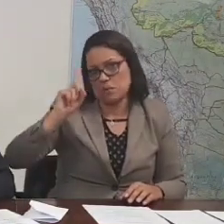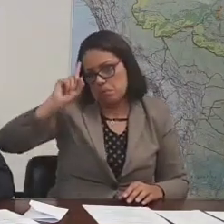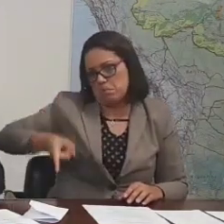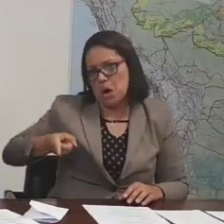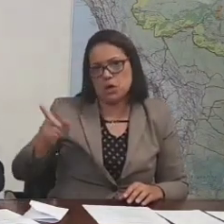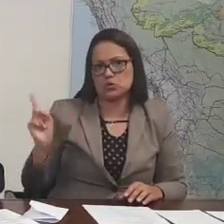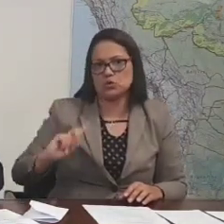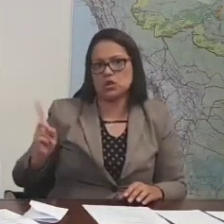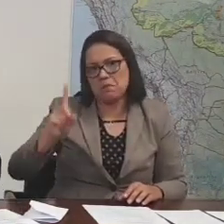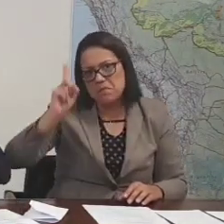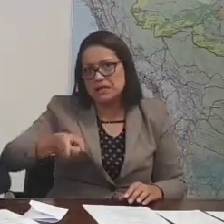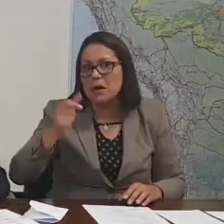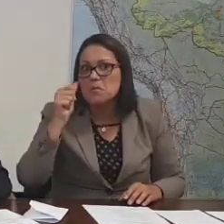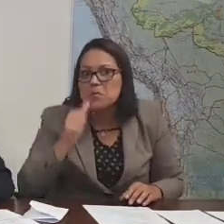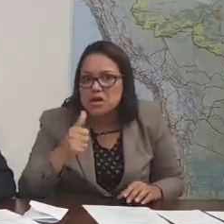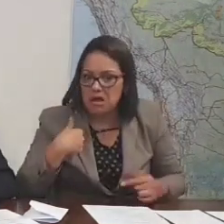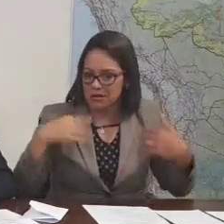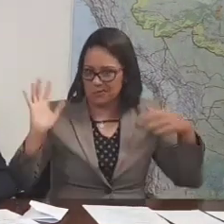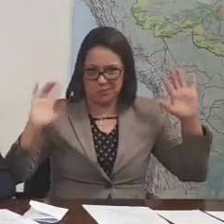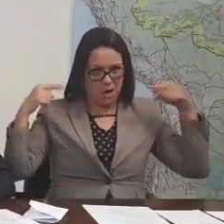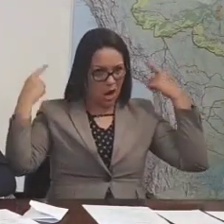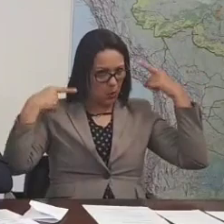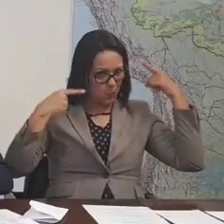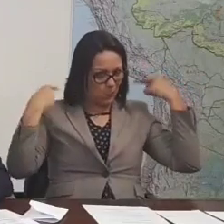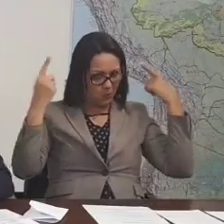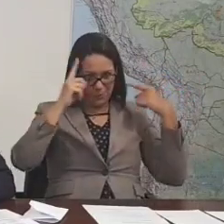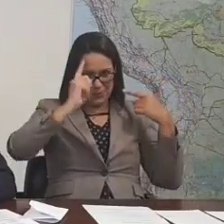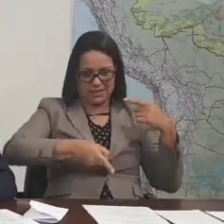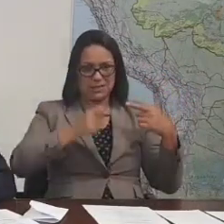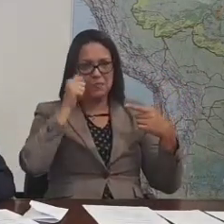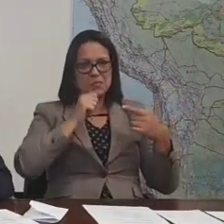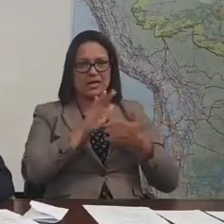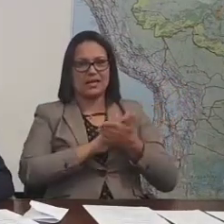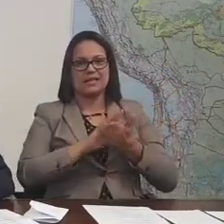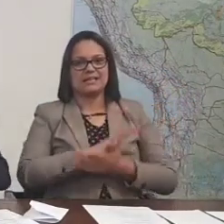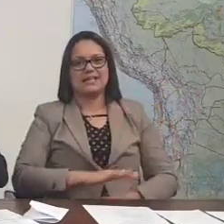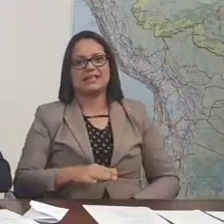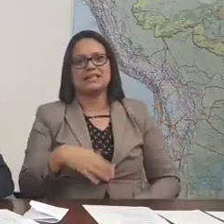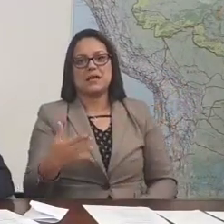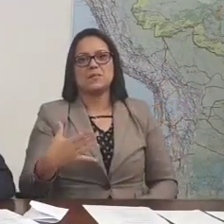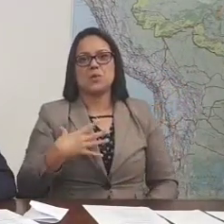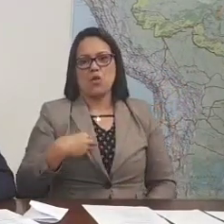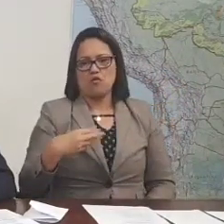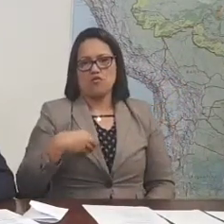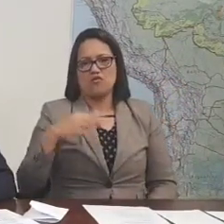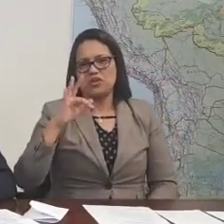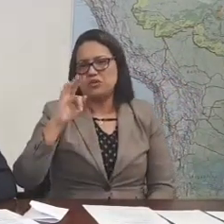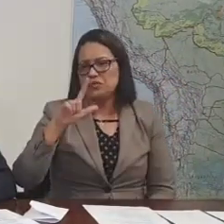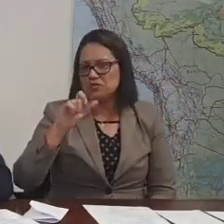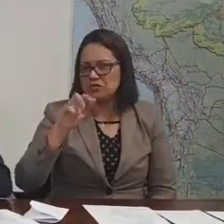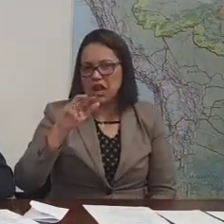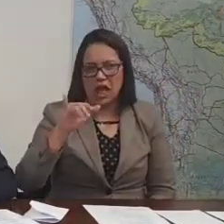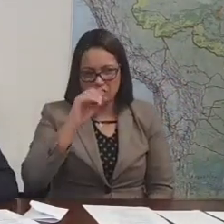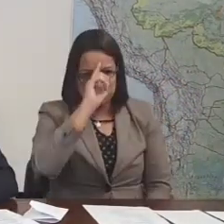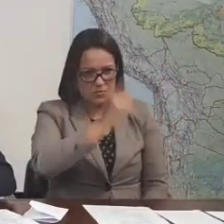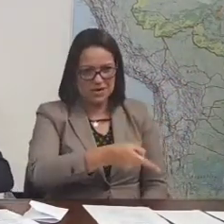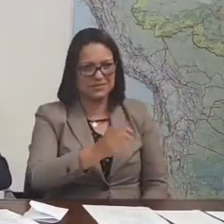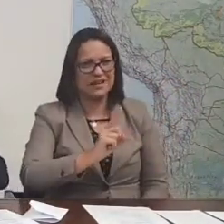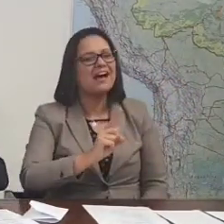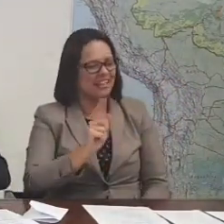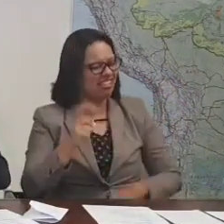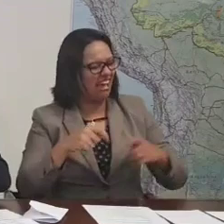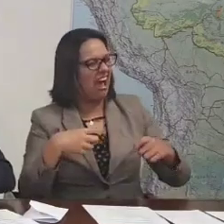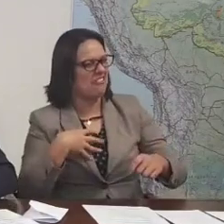nela. Ainda mais mandar a mulher, não estou maluco mandar a mulher. Posso mandar nem no meu filho Flávio. Aí eu mando nele,